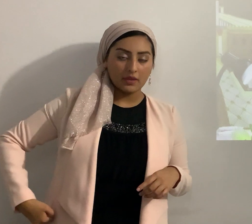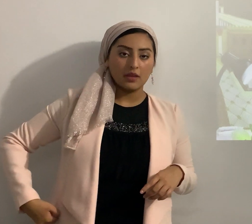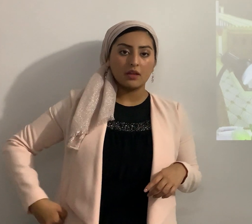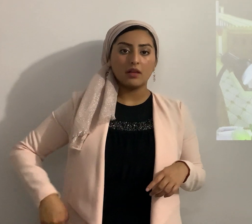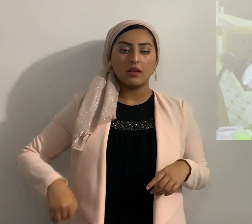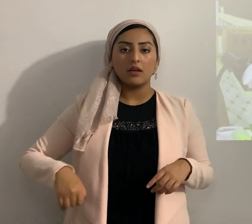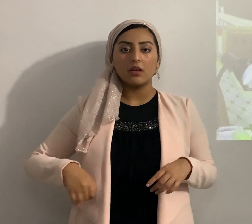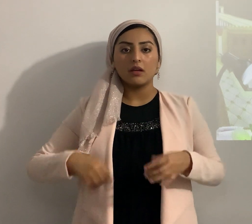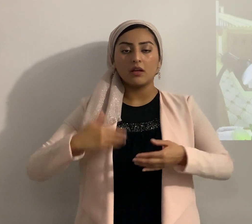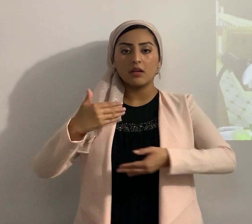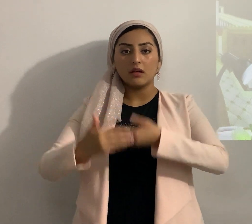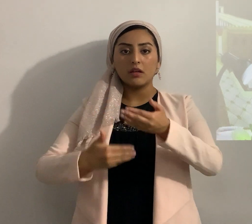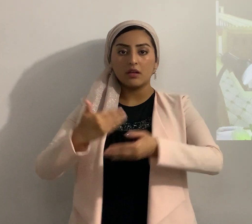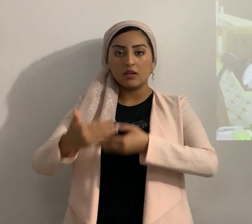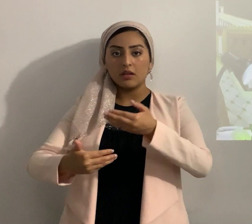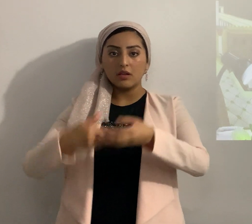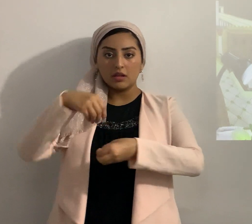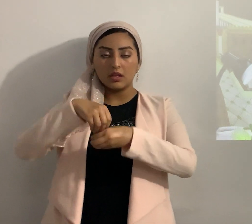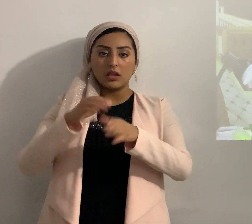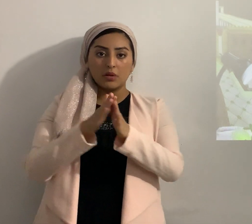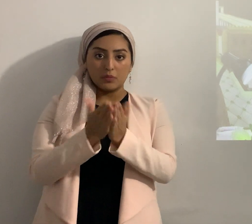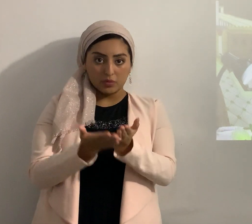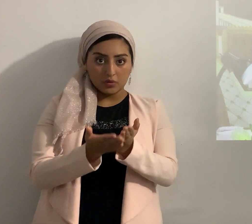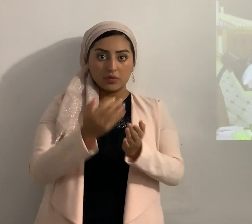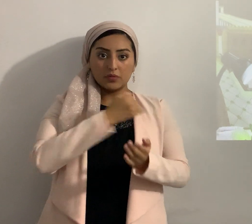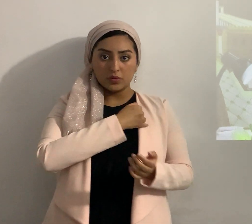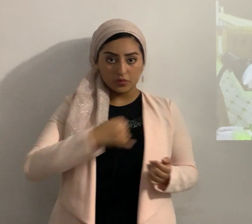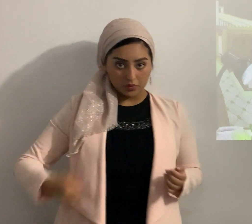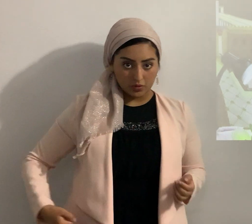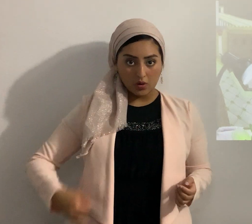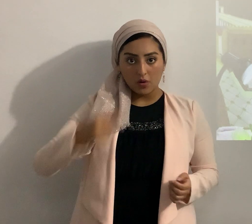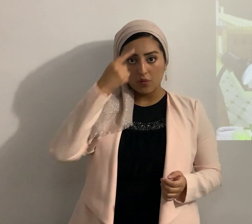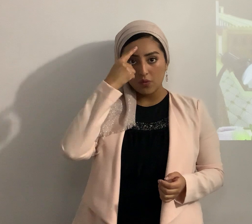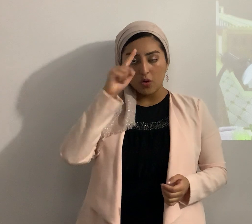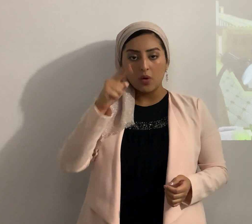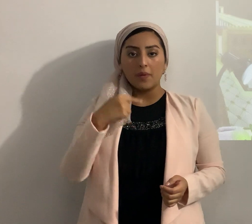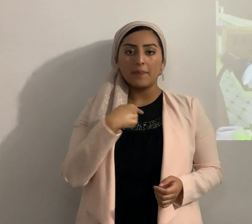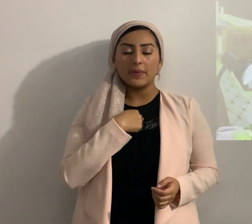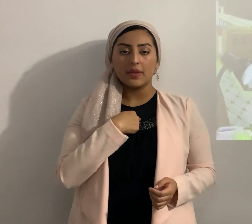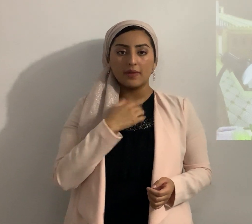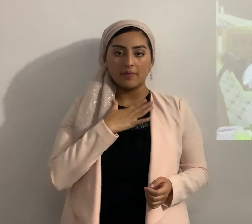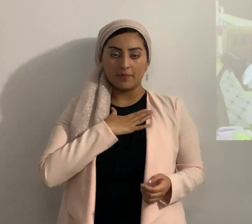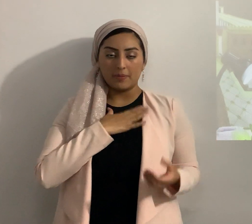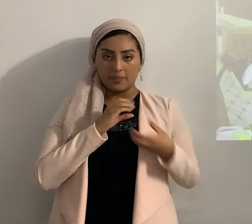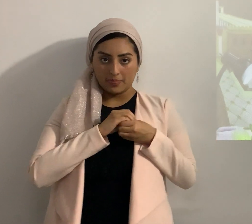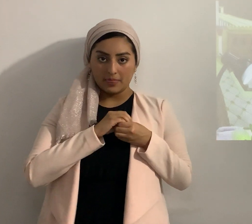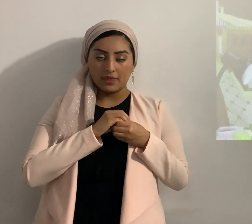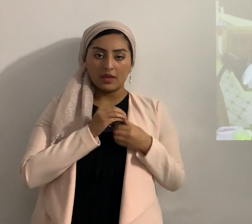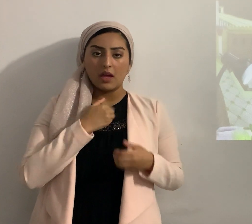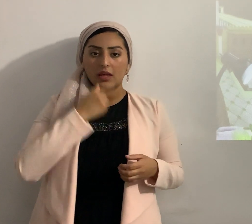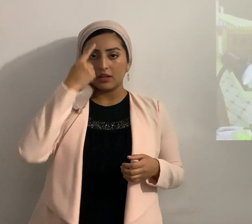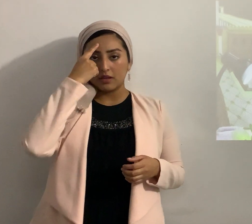avanzando en el libro de Josué para mí, personalmente estoy seguro que para ustedes también